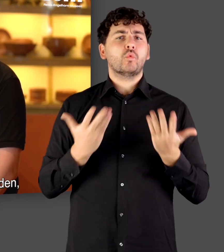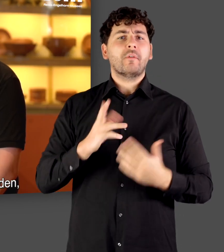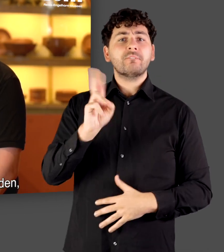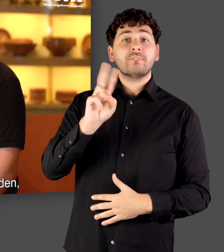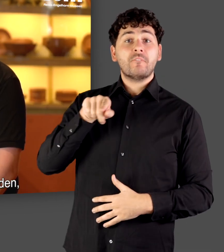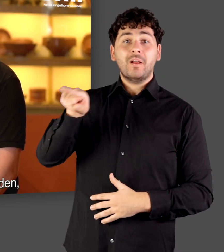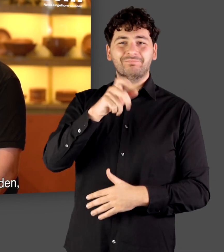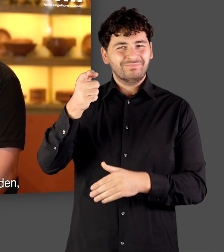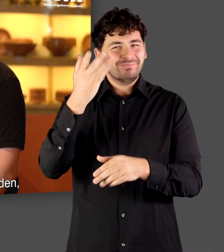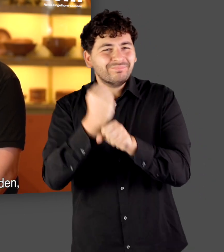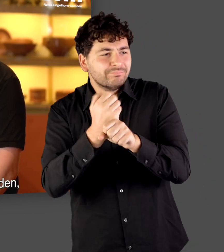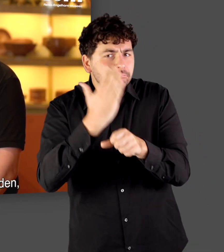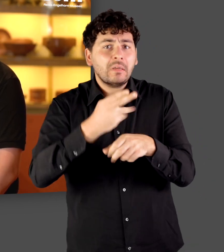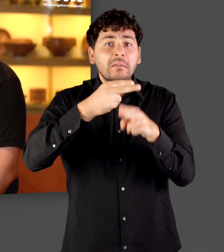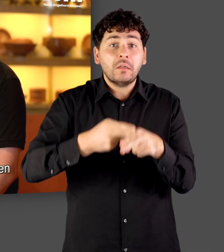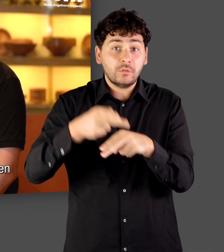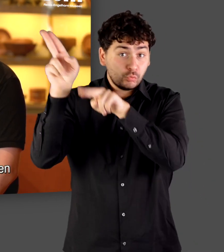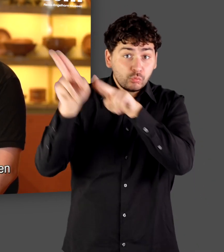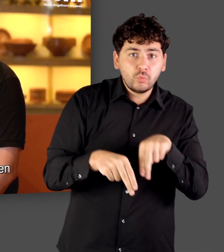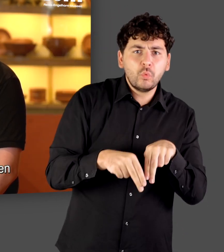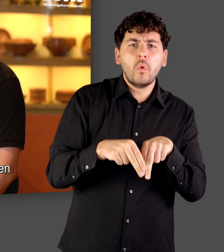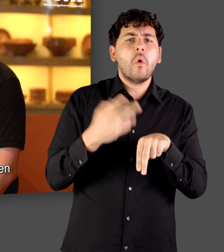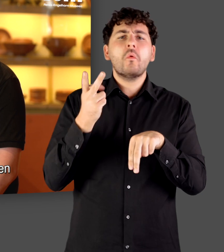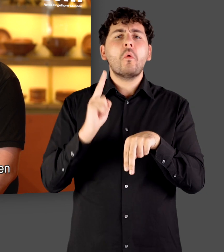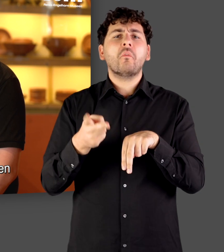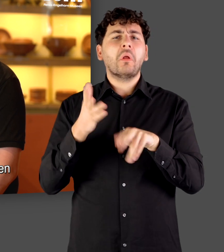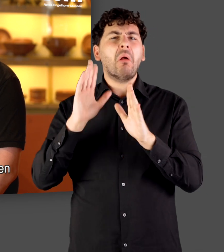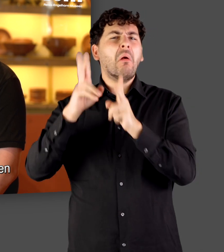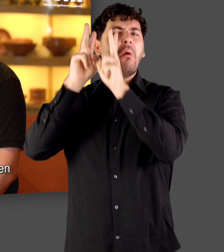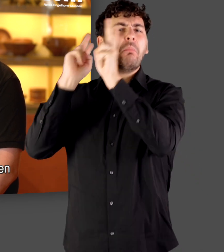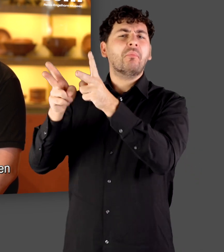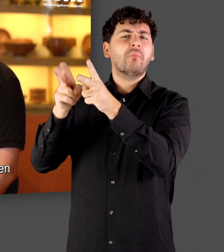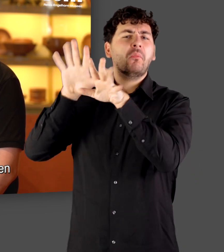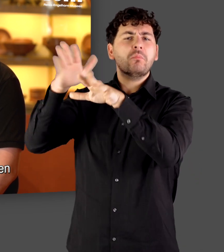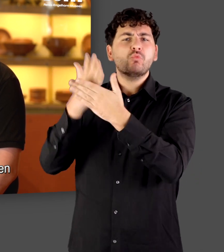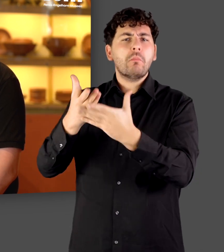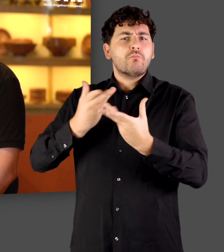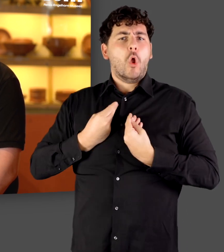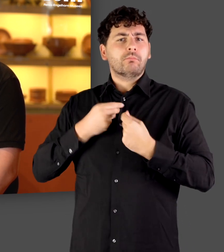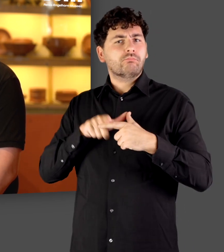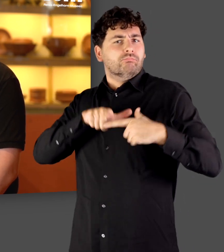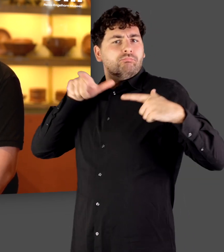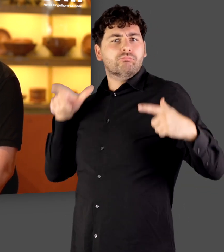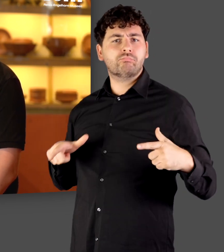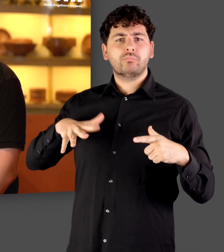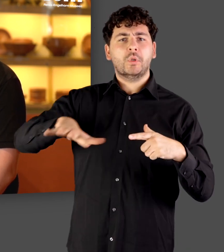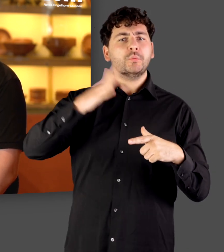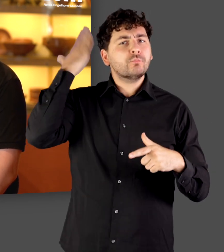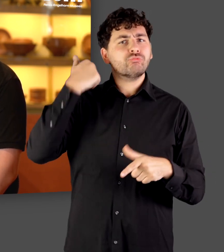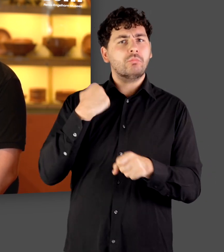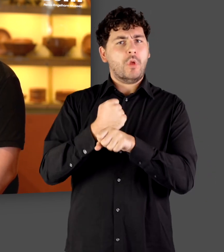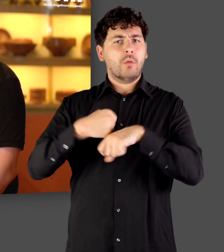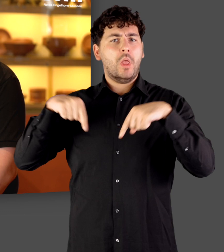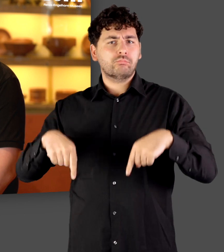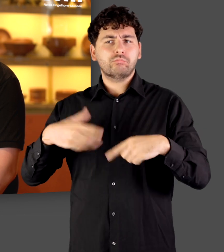sodass Legionäre, die aus dem Dienst entlassen wurden, dann ihr Land oft in den Provinzen auch bekommen haben, in denen sie ohnehin vorher Dienst getan